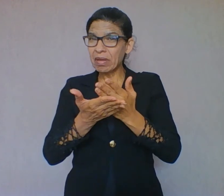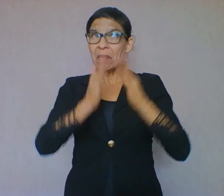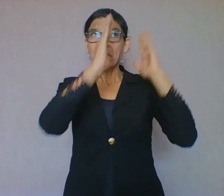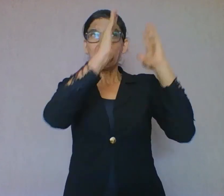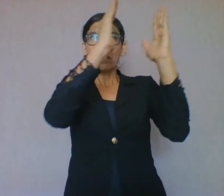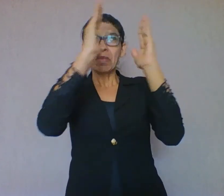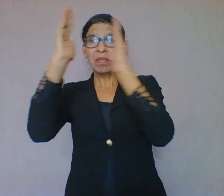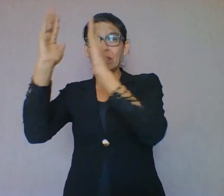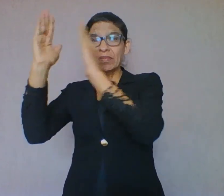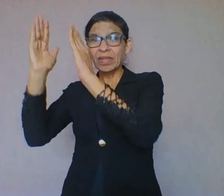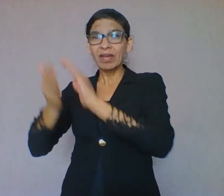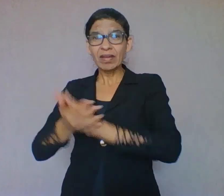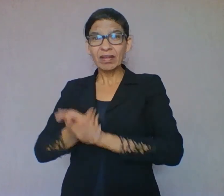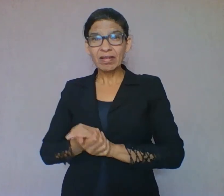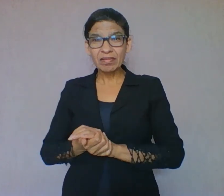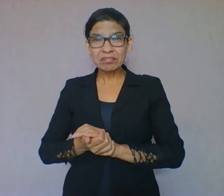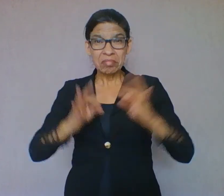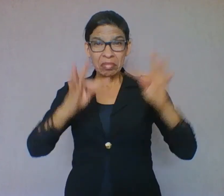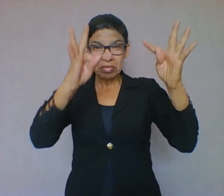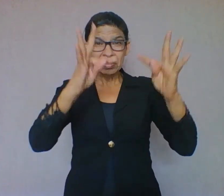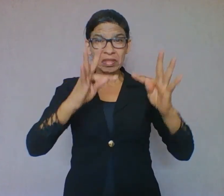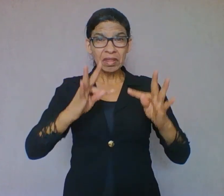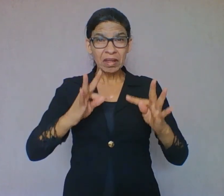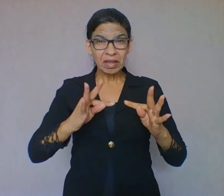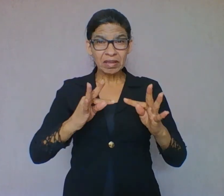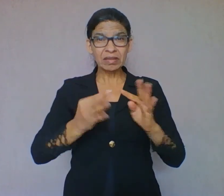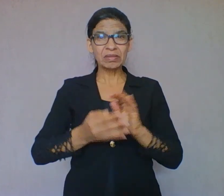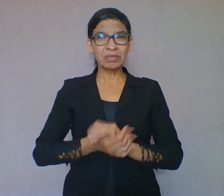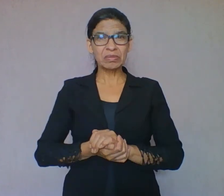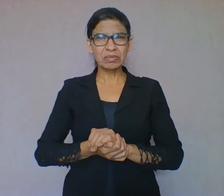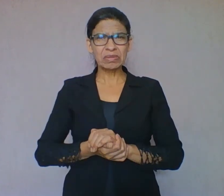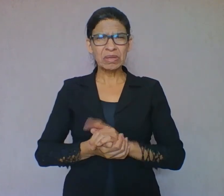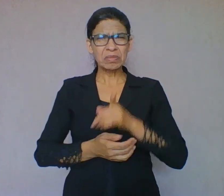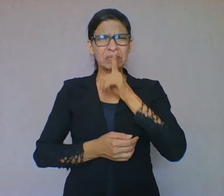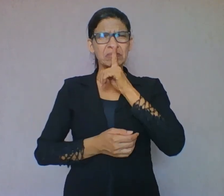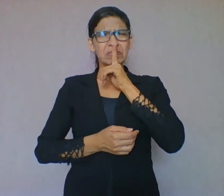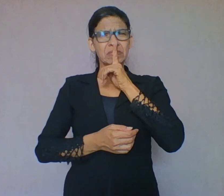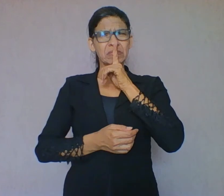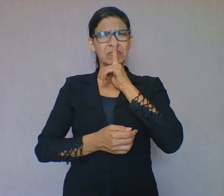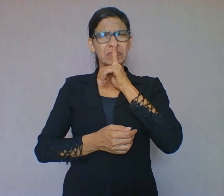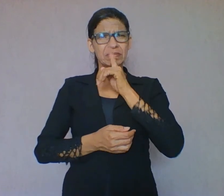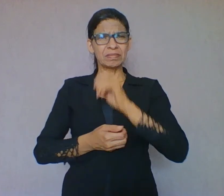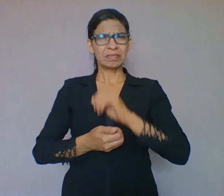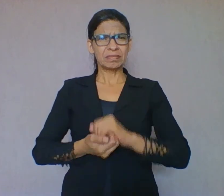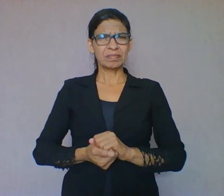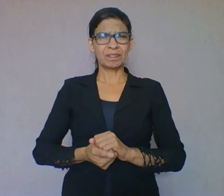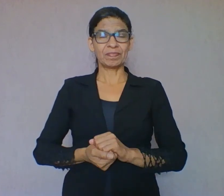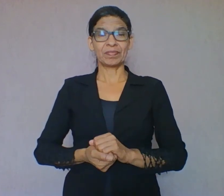texto, silêncio. A leitura em si,